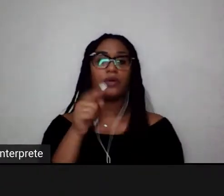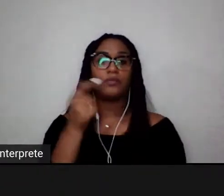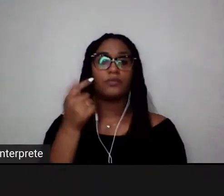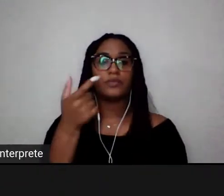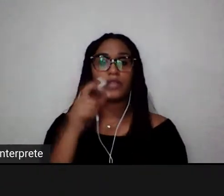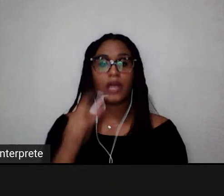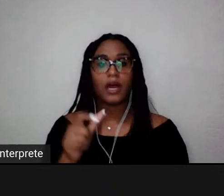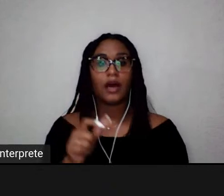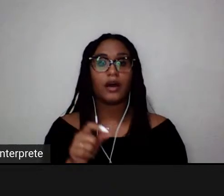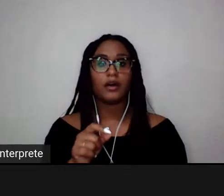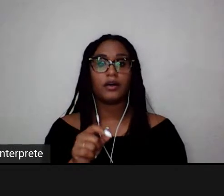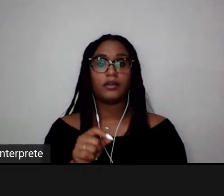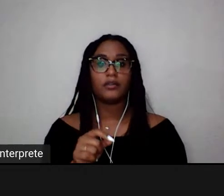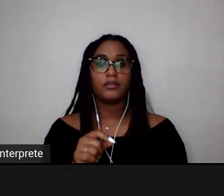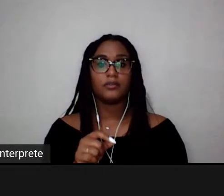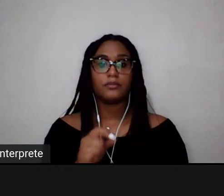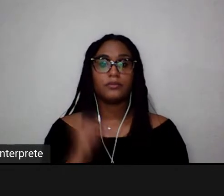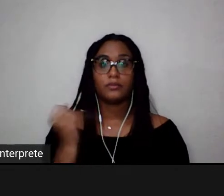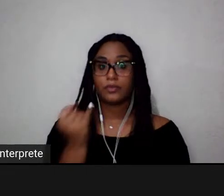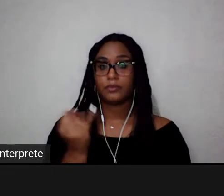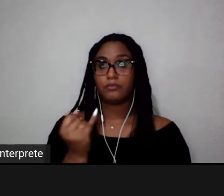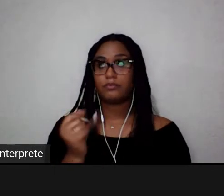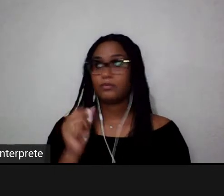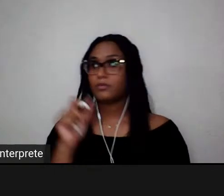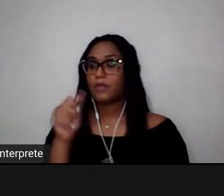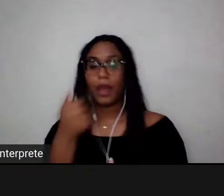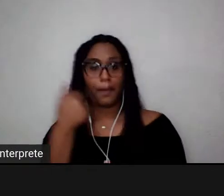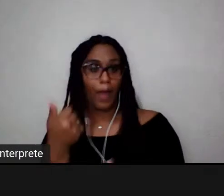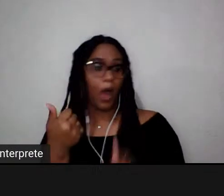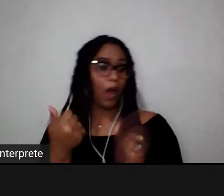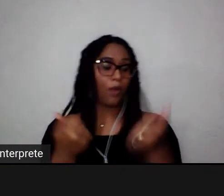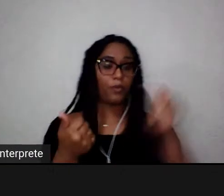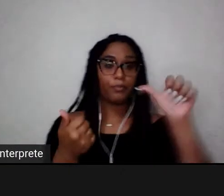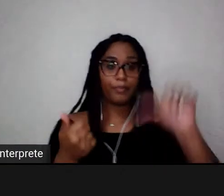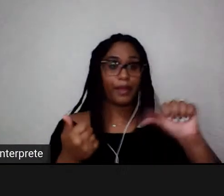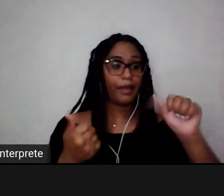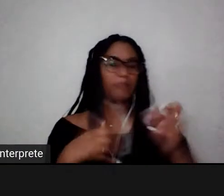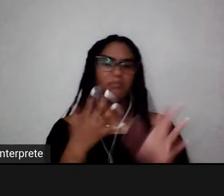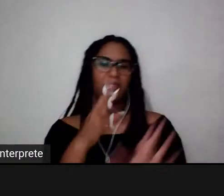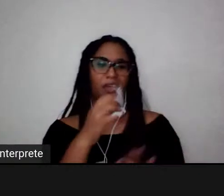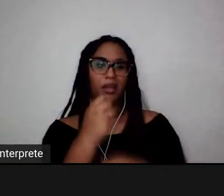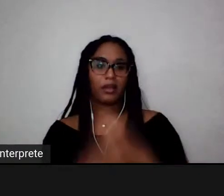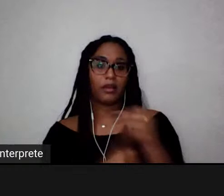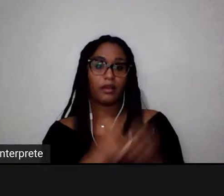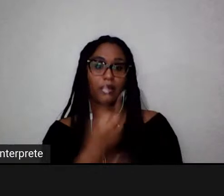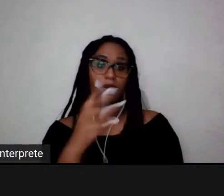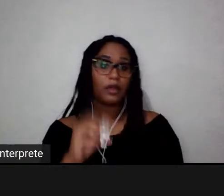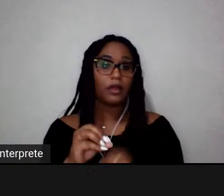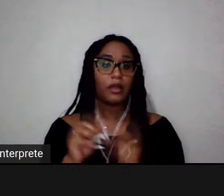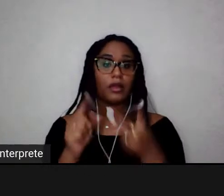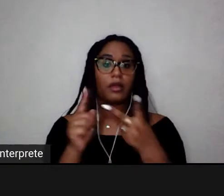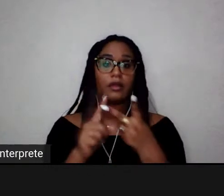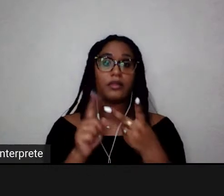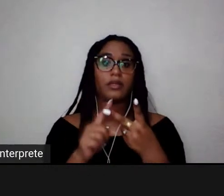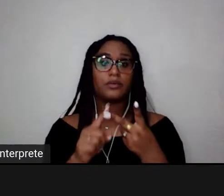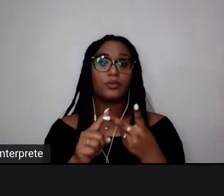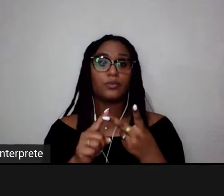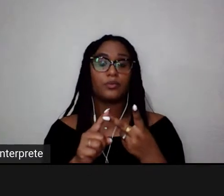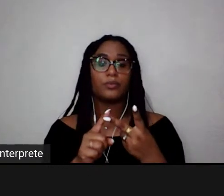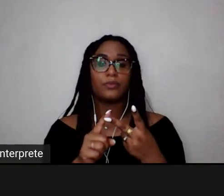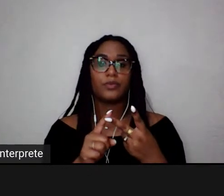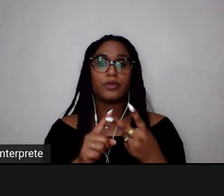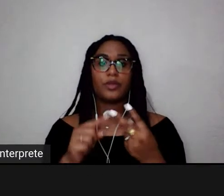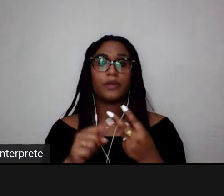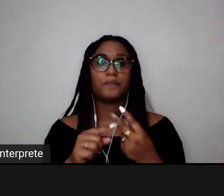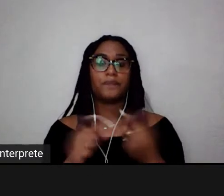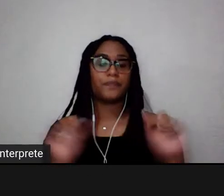dissolução da federação das sociedades femininas na década de 30? A segunda, se o esporte, você acha que o esporte